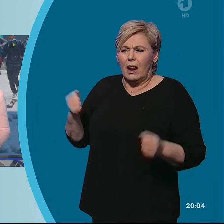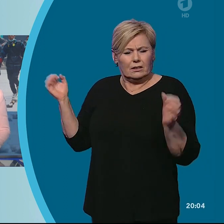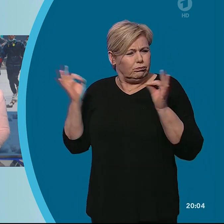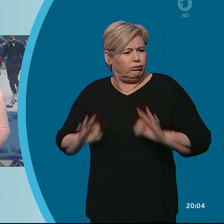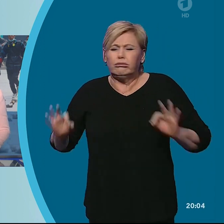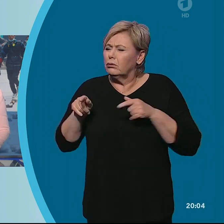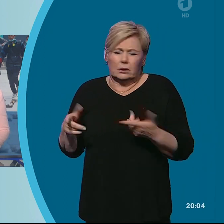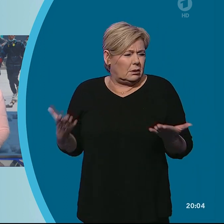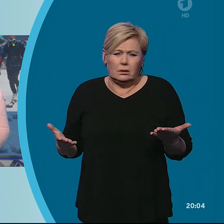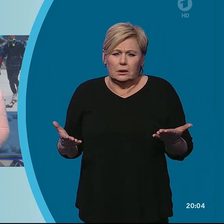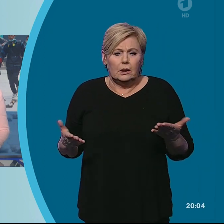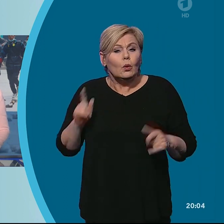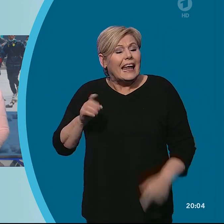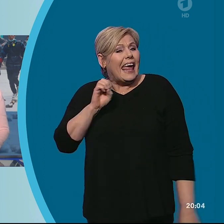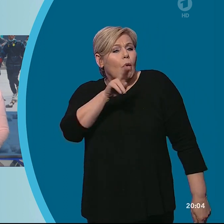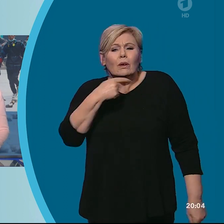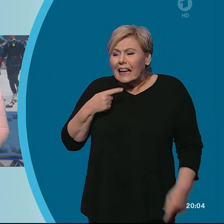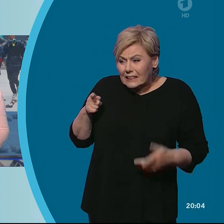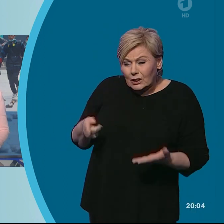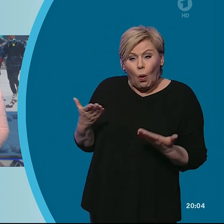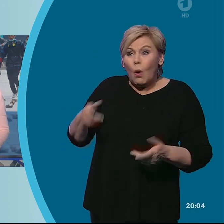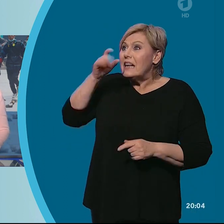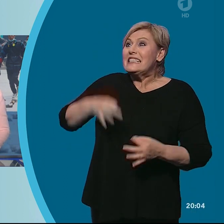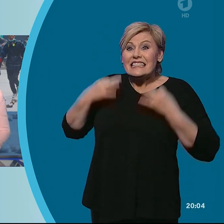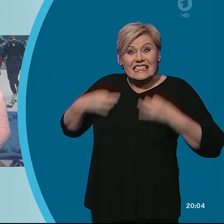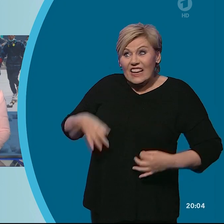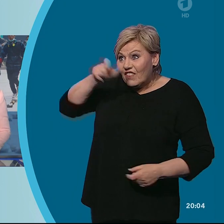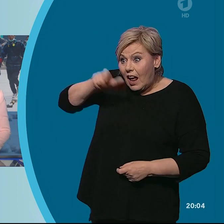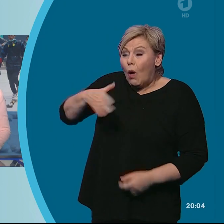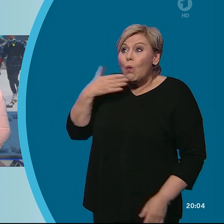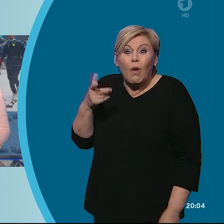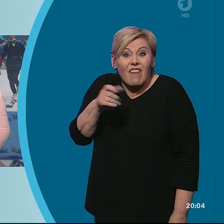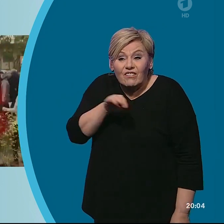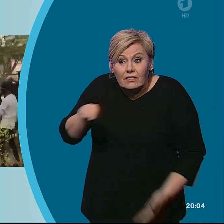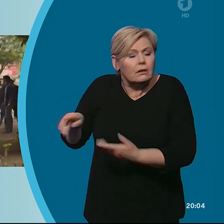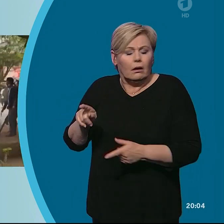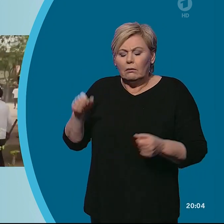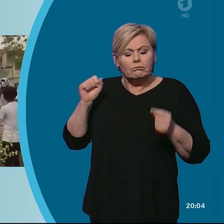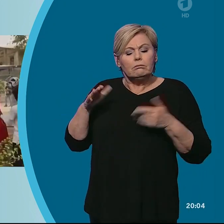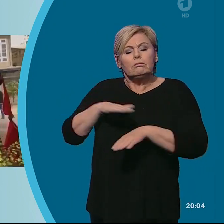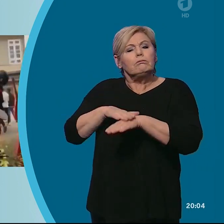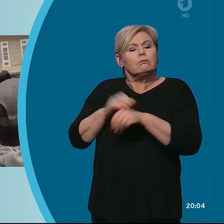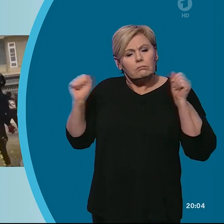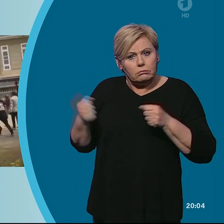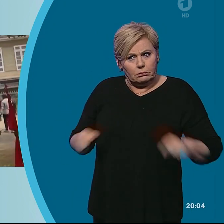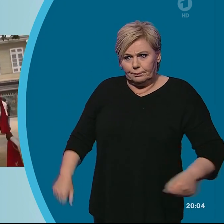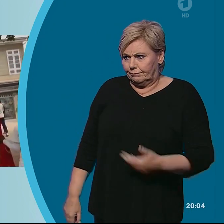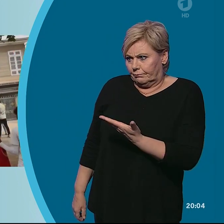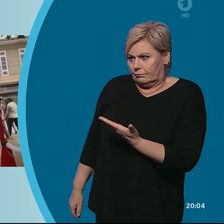Die EU nannte die Tötung unbewaffneter Zivilisten unentschuldbar. Wer hier dabei ist, riskiert